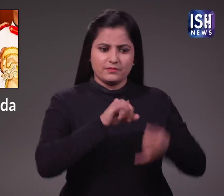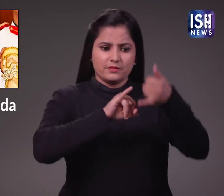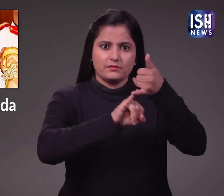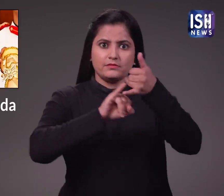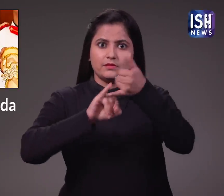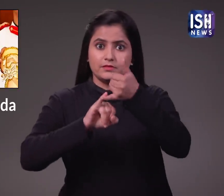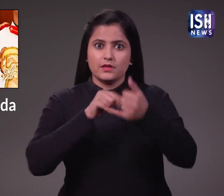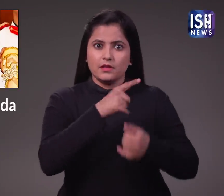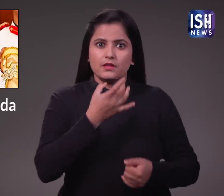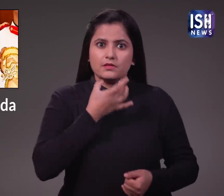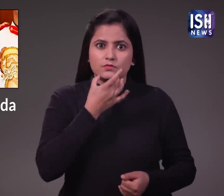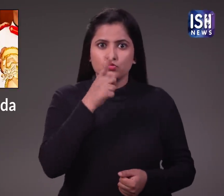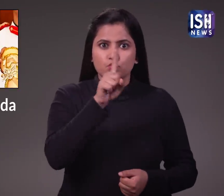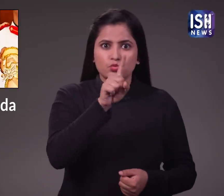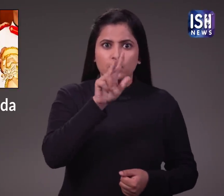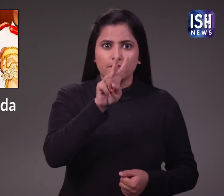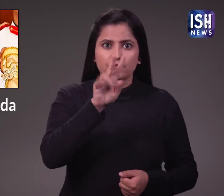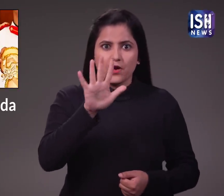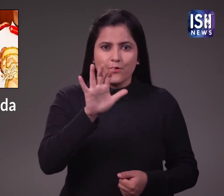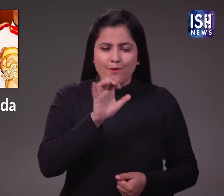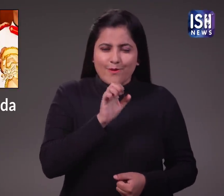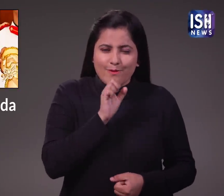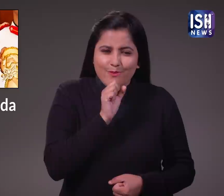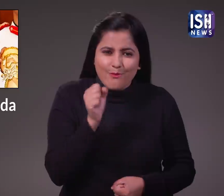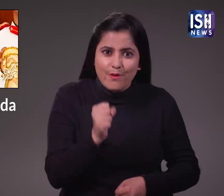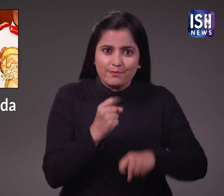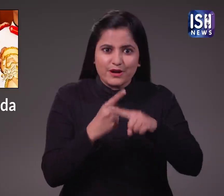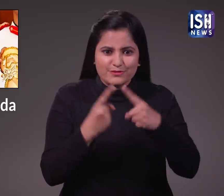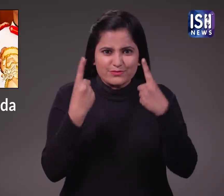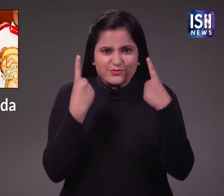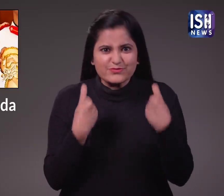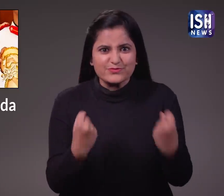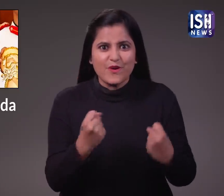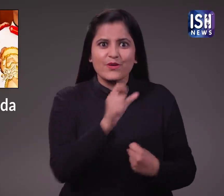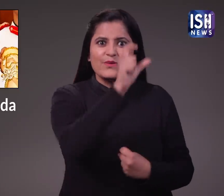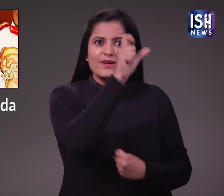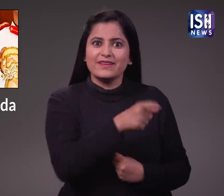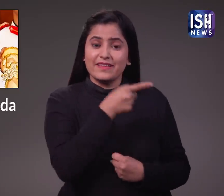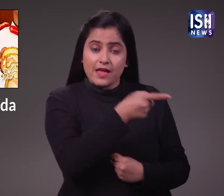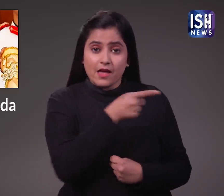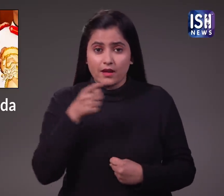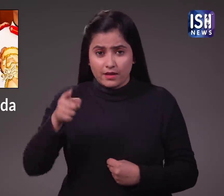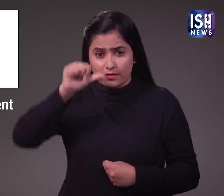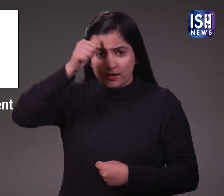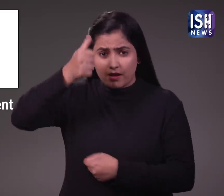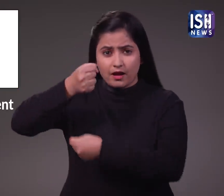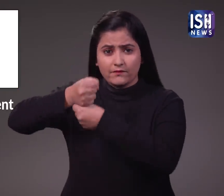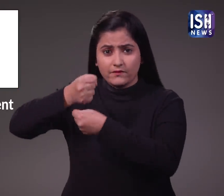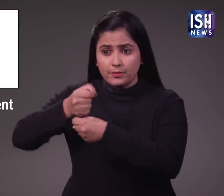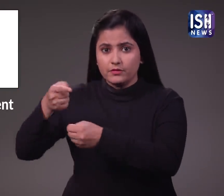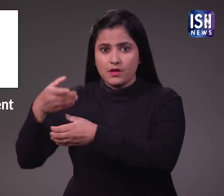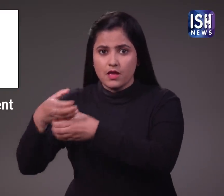125 वर्षिय श्वामी सिवानन्द को भारत सरकार द्वारा पद्मश्री से सम्मानत किया गया है